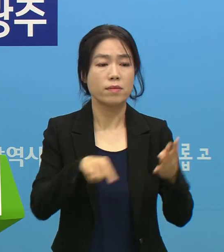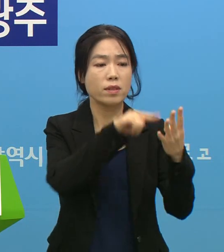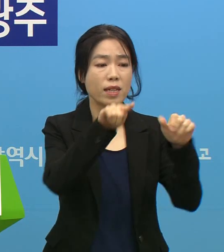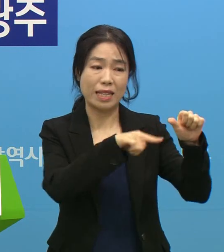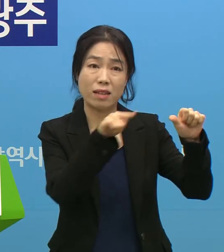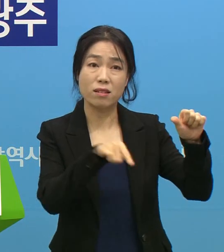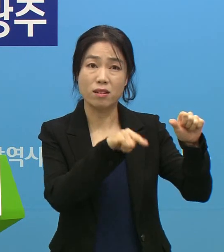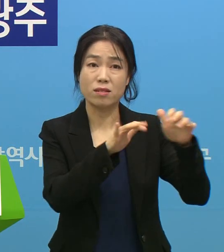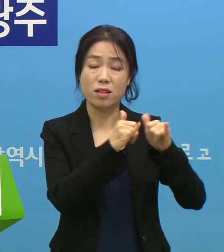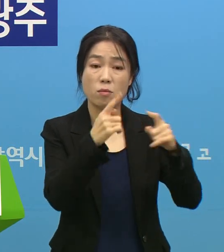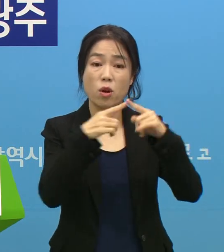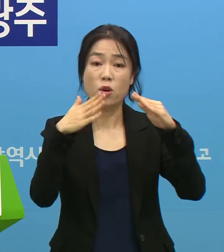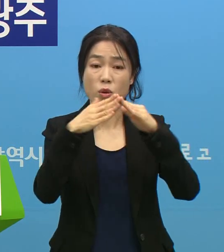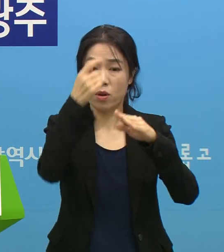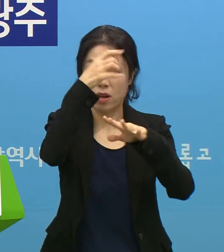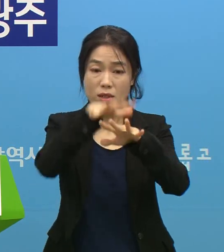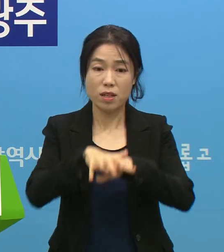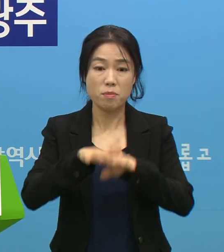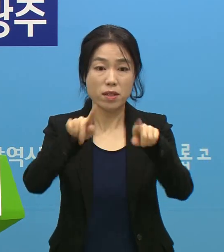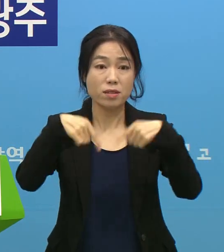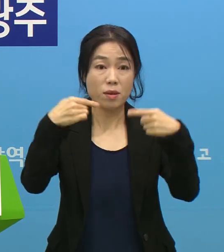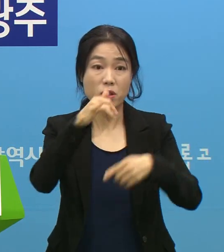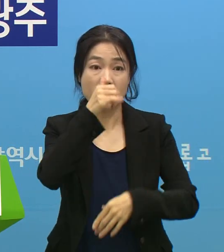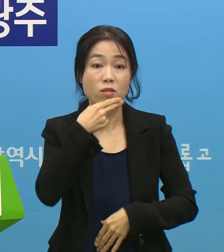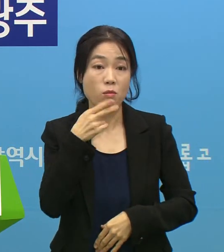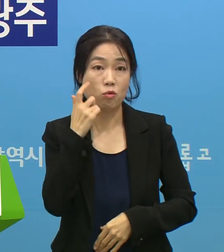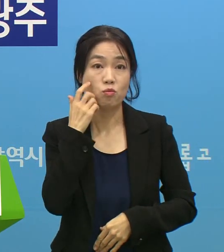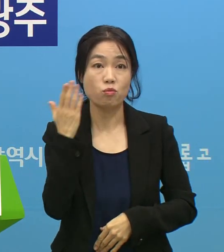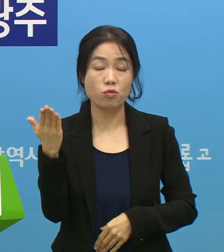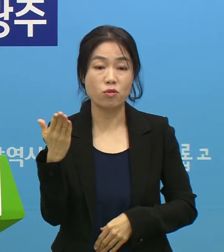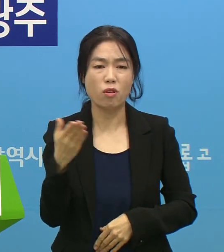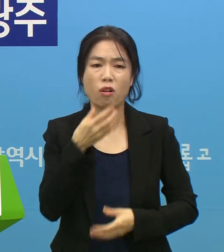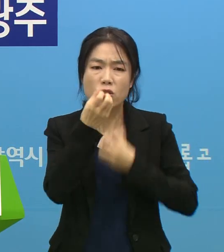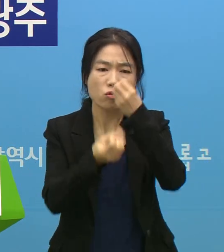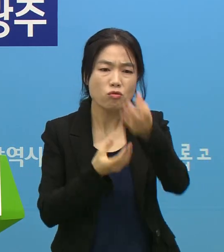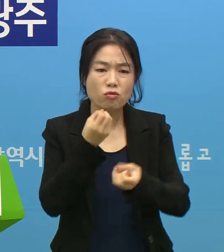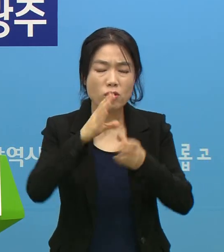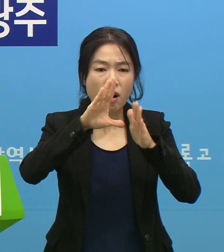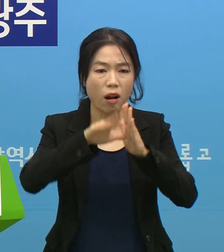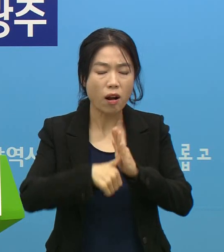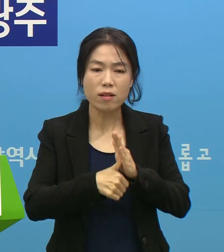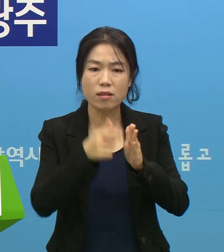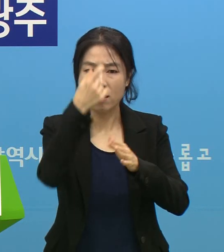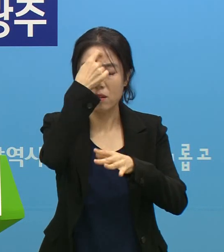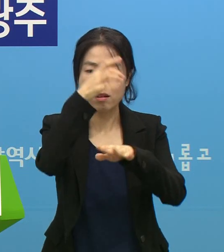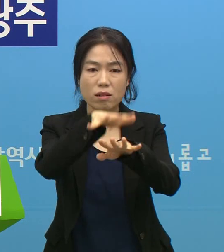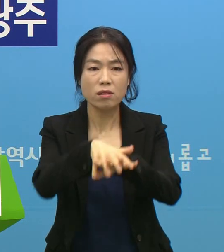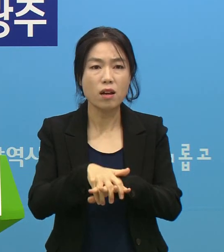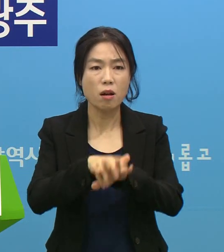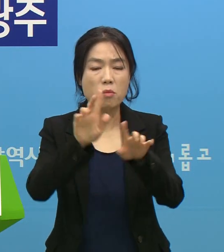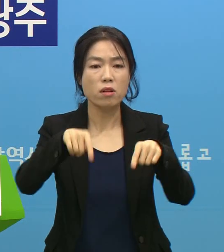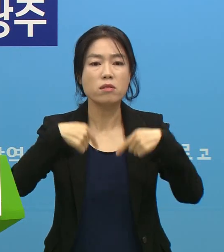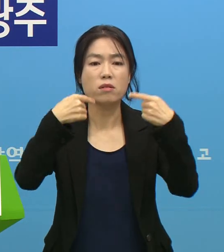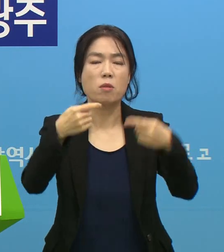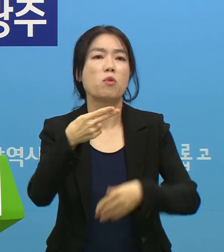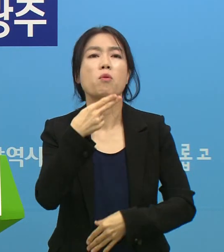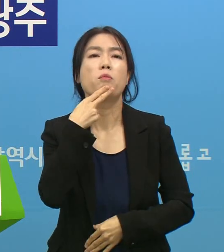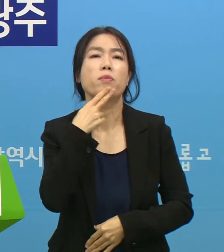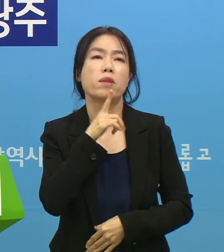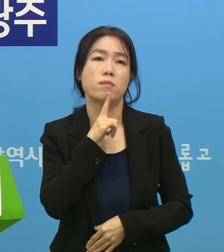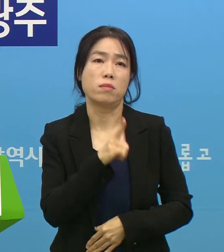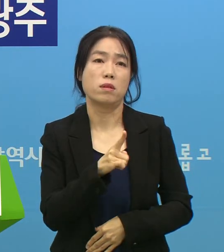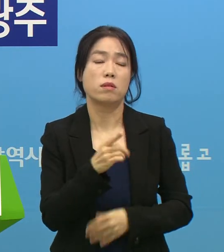가족이 교회 예배에 참석했는지를 물으셨습니다. 진술상으로는 예배 참석을 하지 않았다고 합니다.